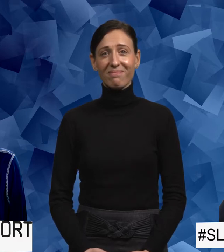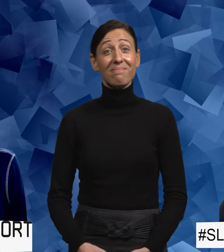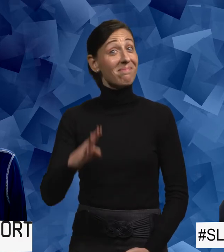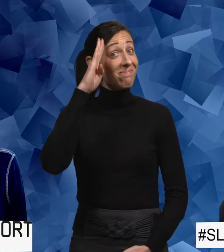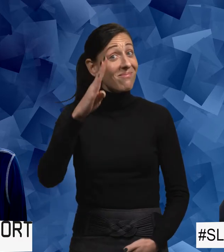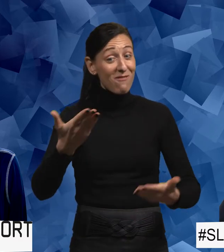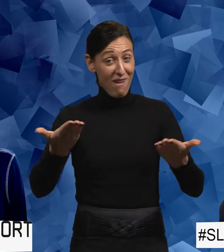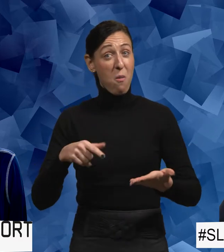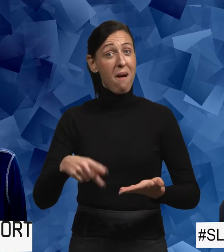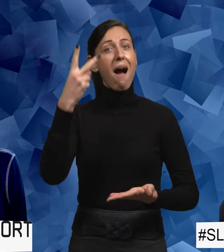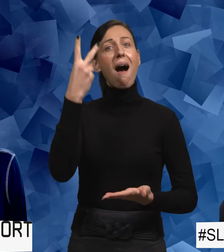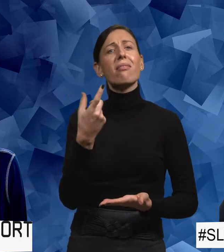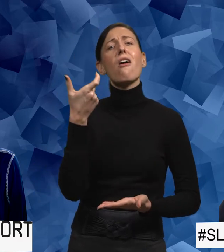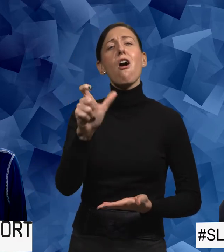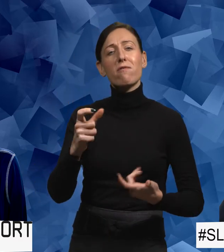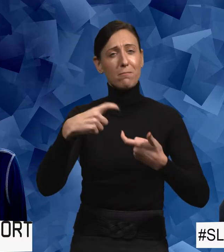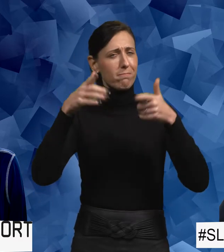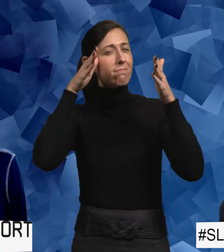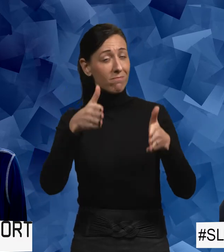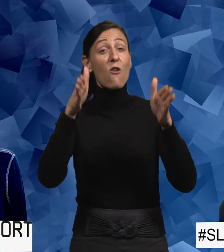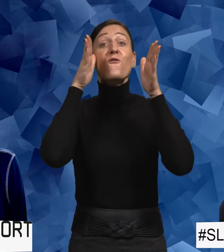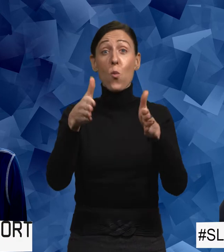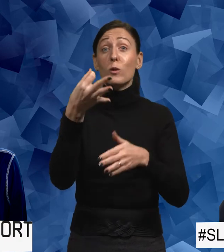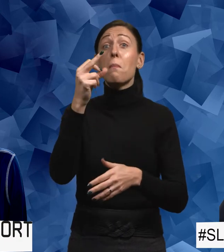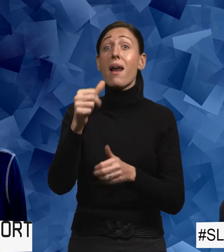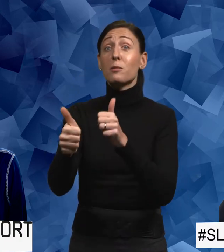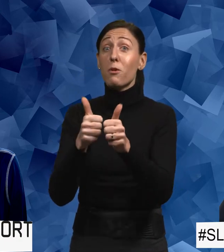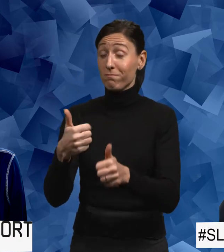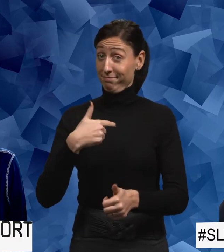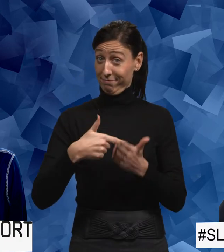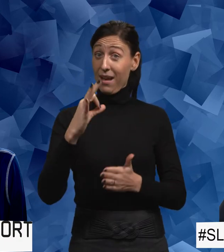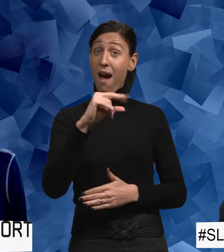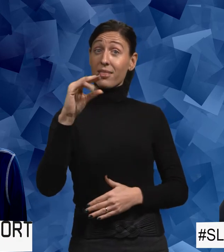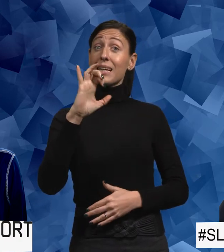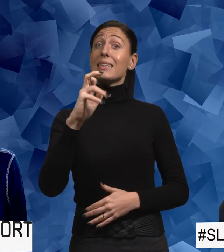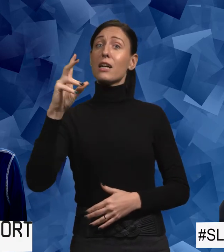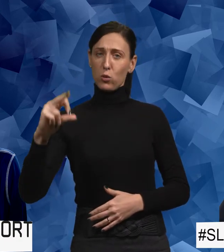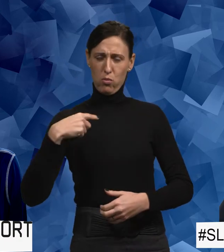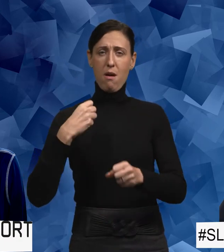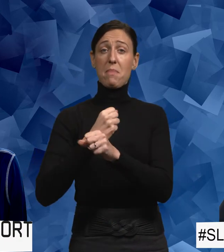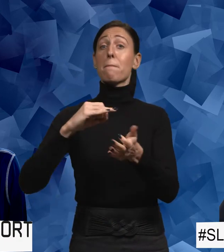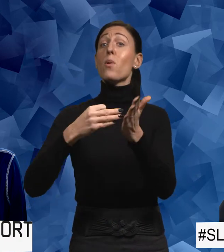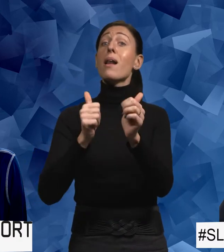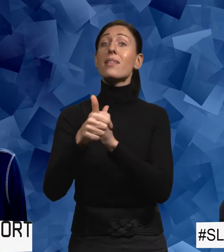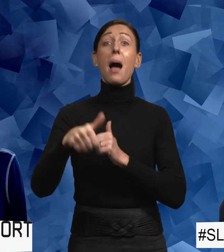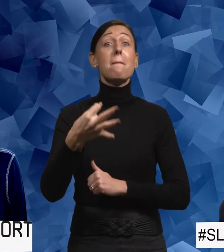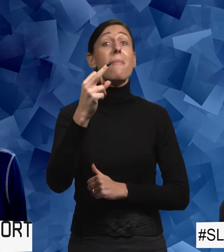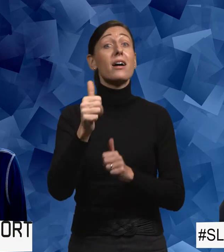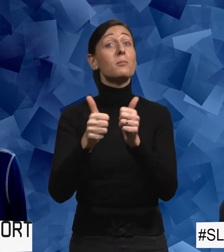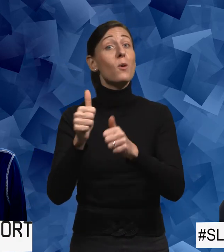Hej! Välkommen till det andra avsnittet av Fokus Parasport. Jag heter Hanna Isaksson och arbetar som projektledare på Parasport